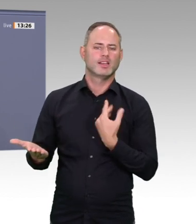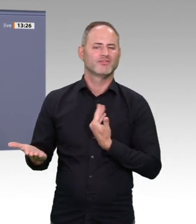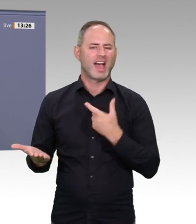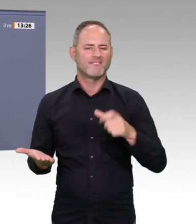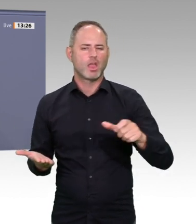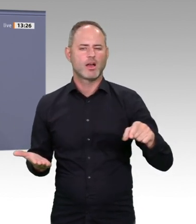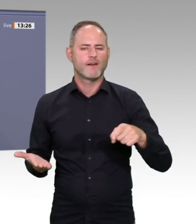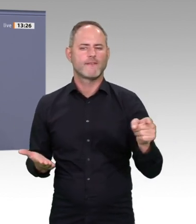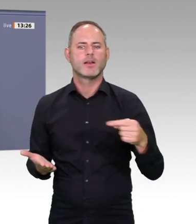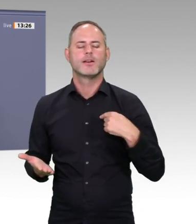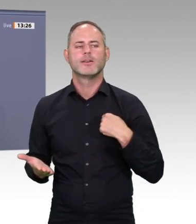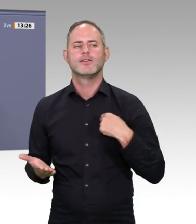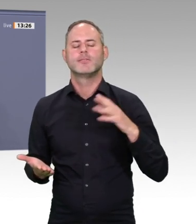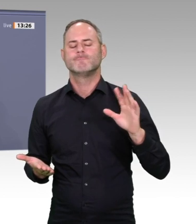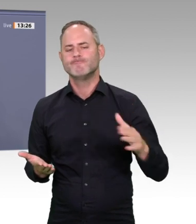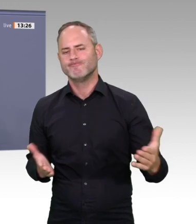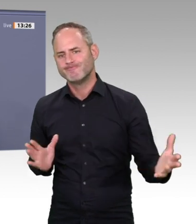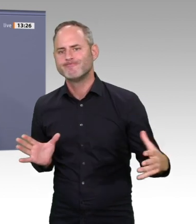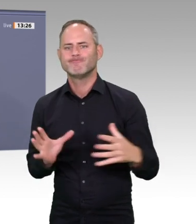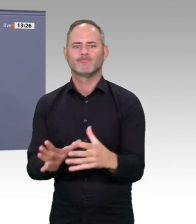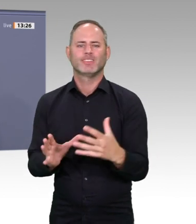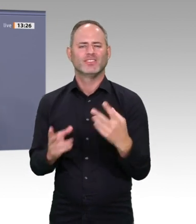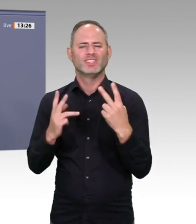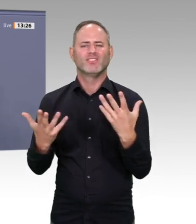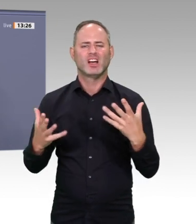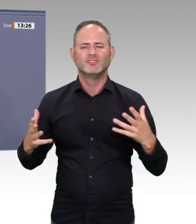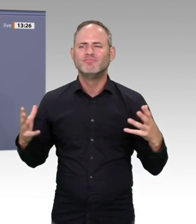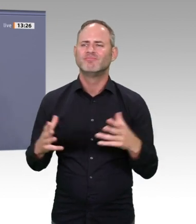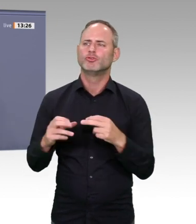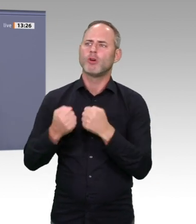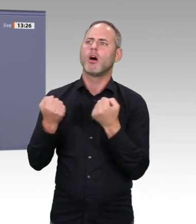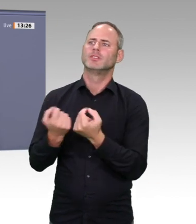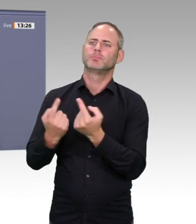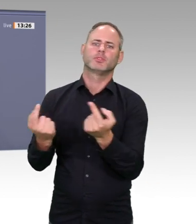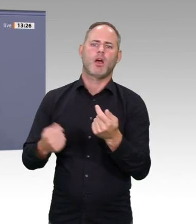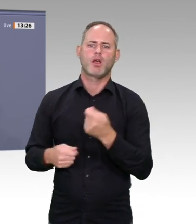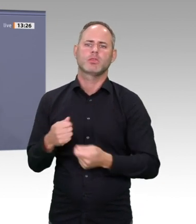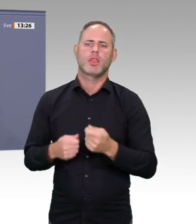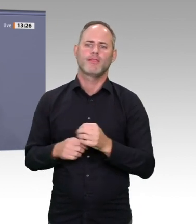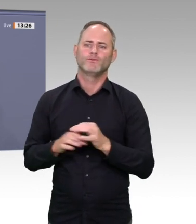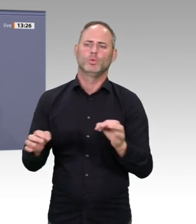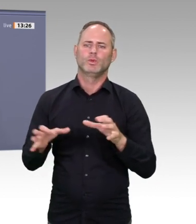gestalten. Dazu bedarf es politischen Willens, den die Regierung bei der Umsetzung ihrer eigenen